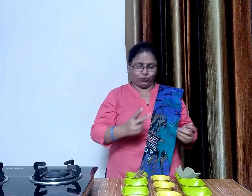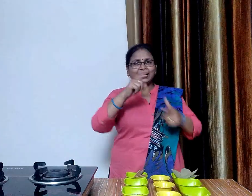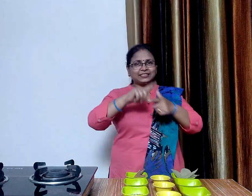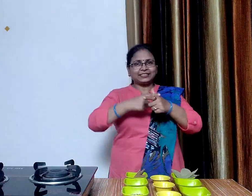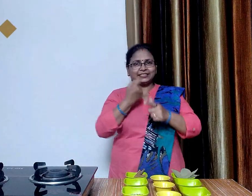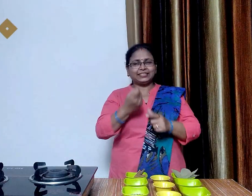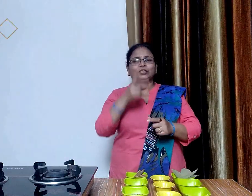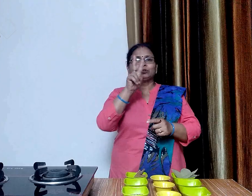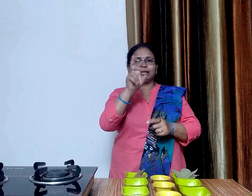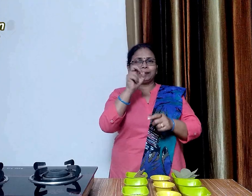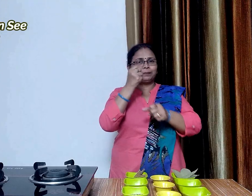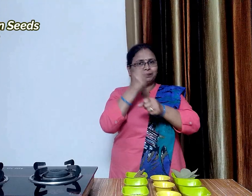बीस ग्राम जीरा